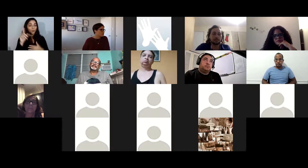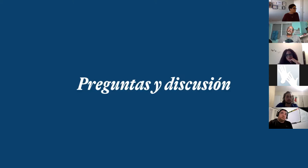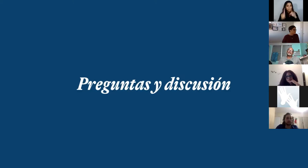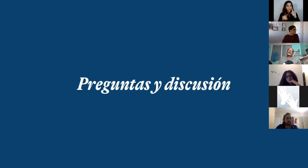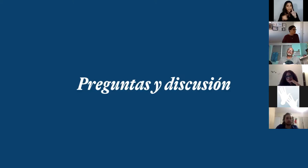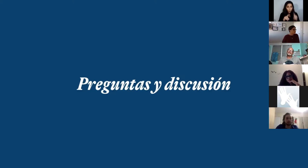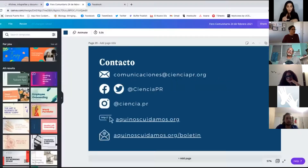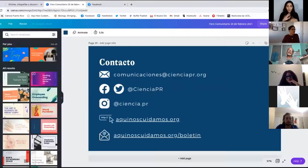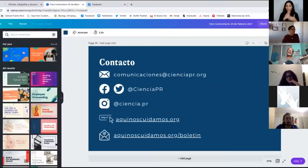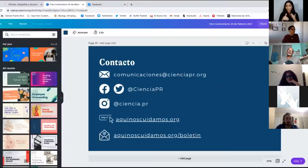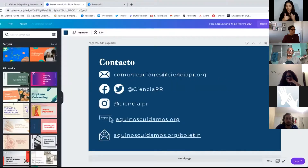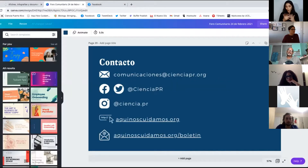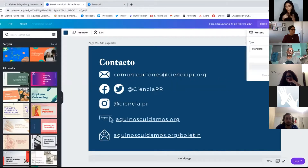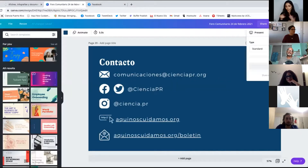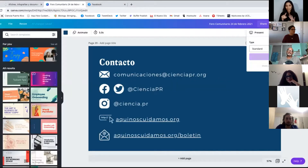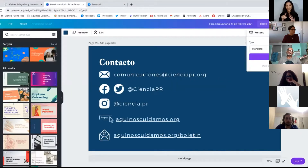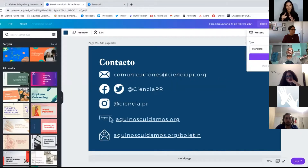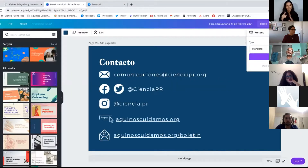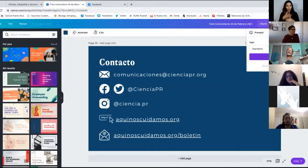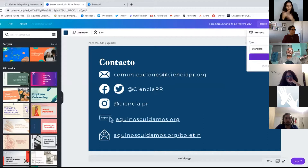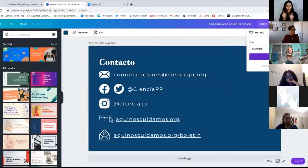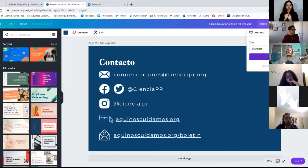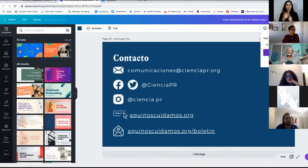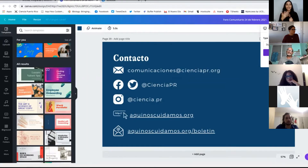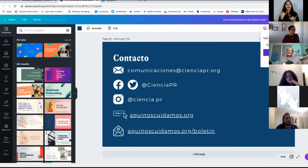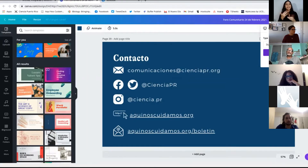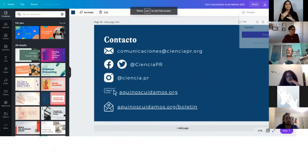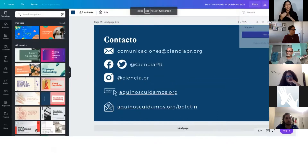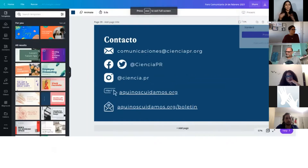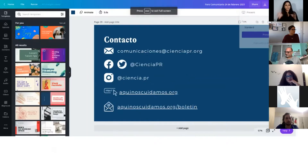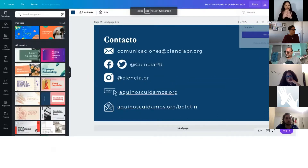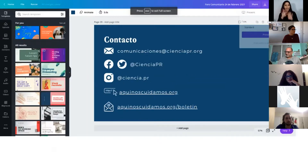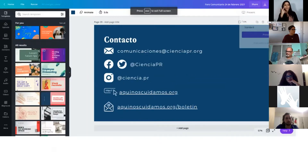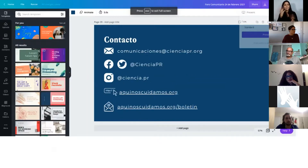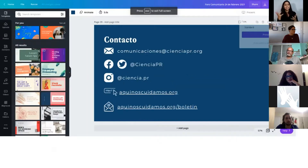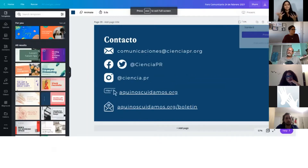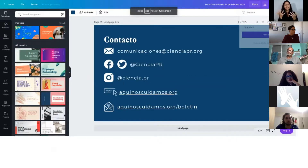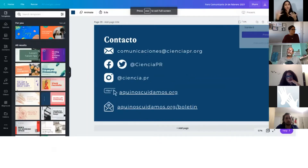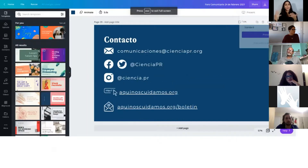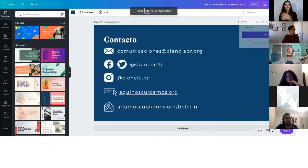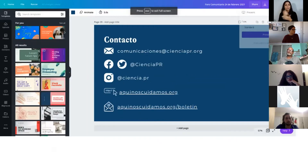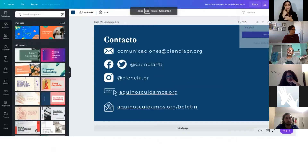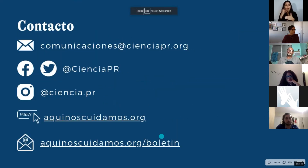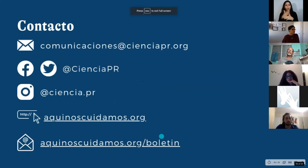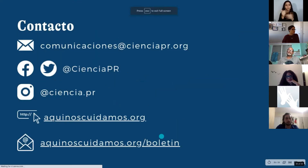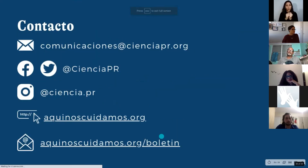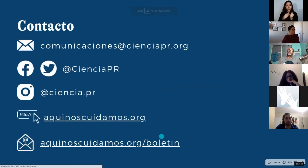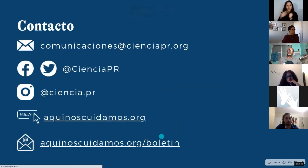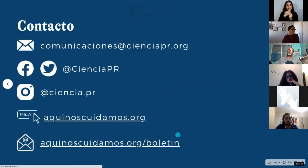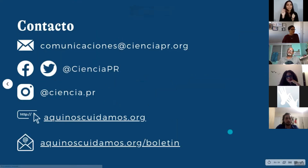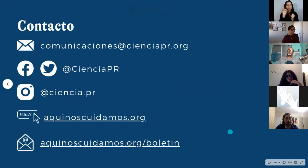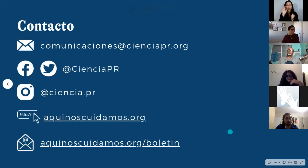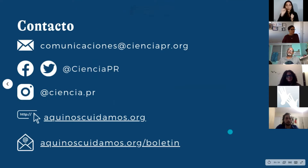vayamos quiero compartir con ustedes cómo nos pueden conseguir